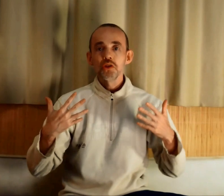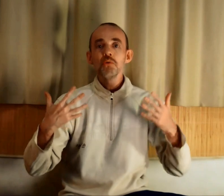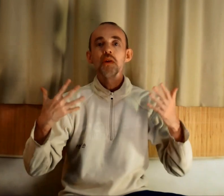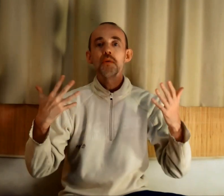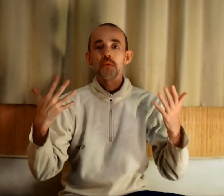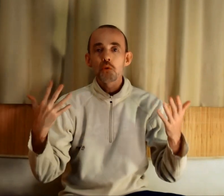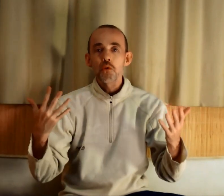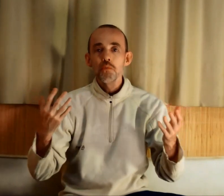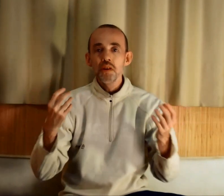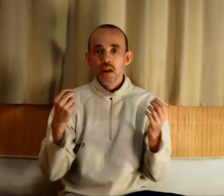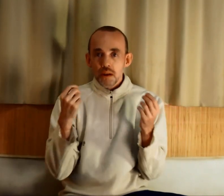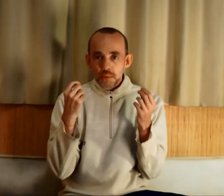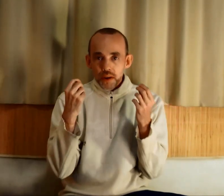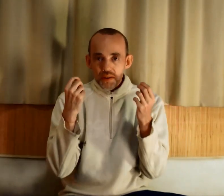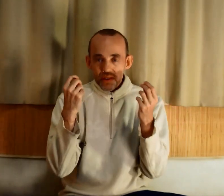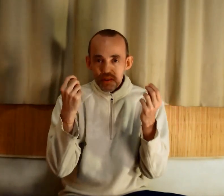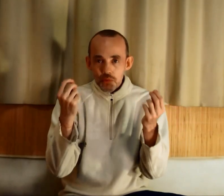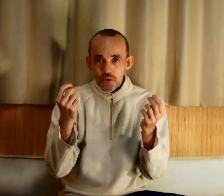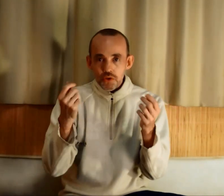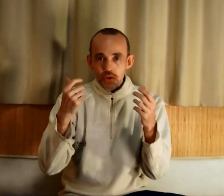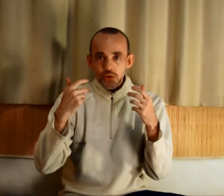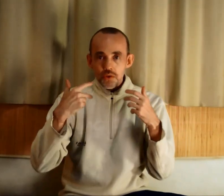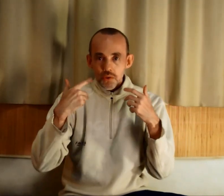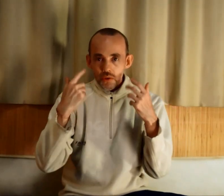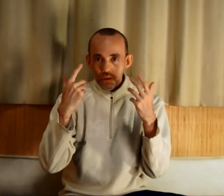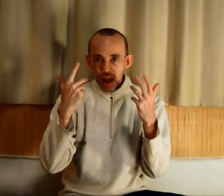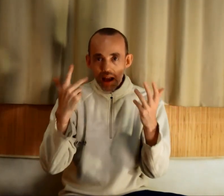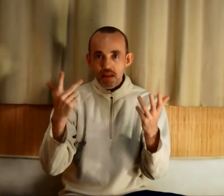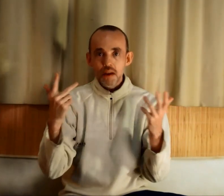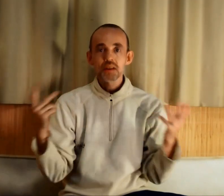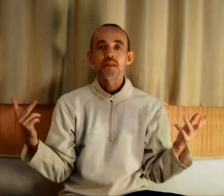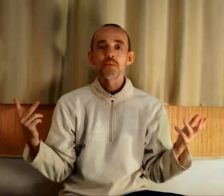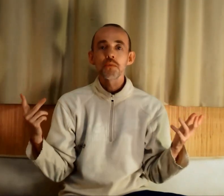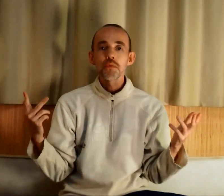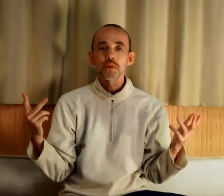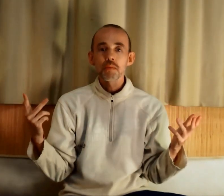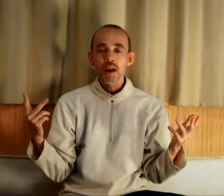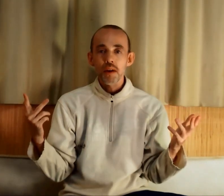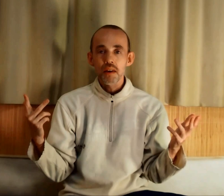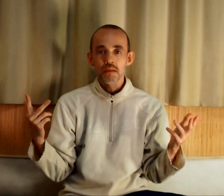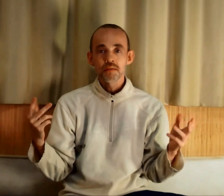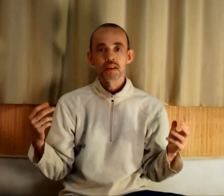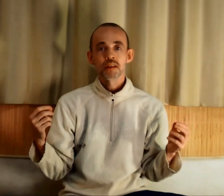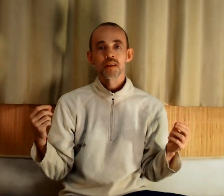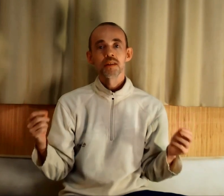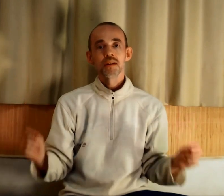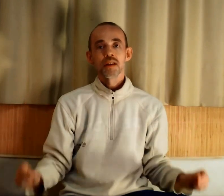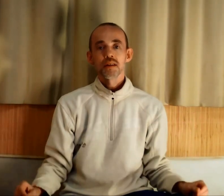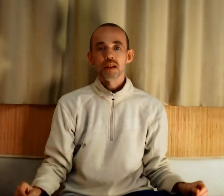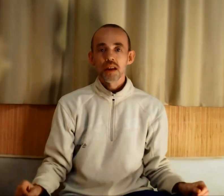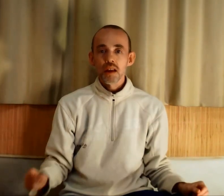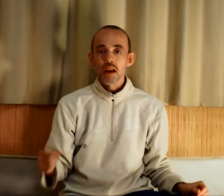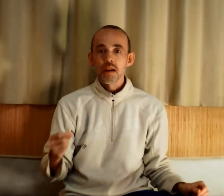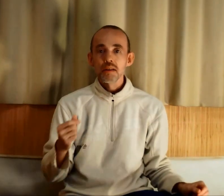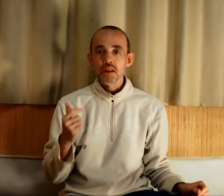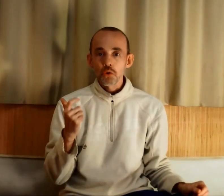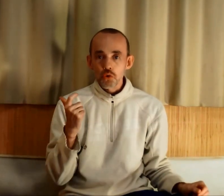continuez vos hobbies, faites ce qui vous enchante, allez vers ce qui vous émerveille. C'est en